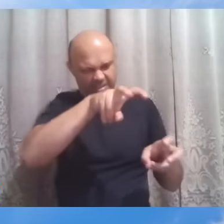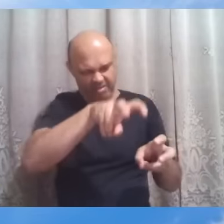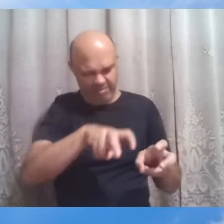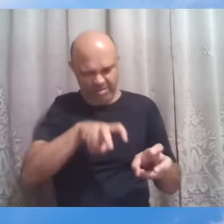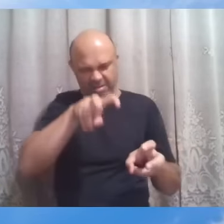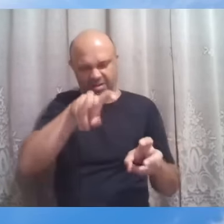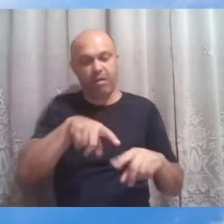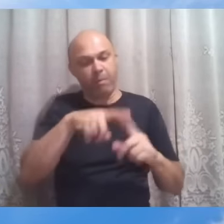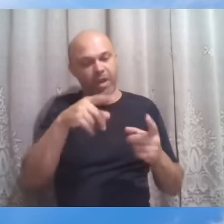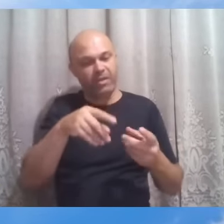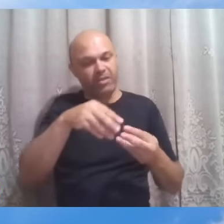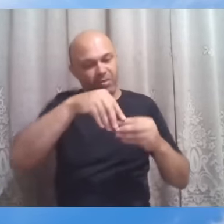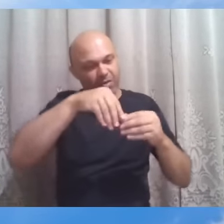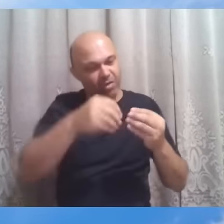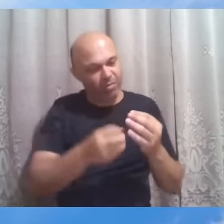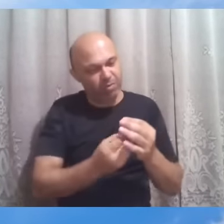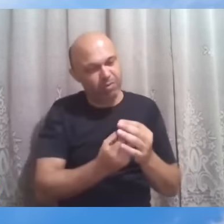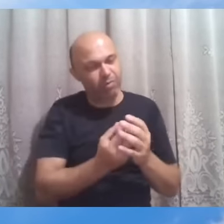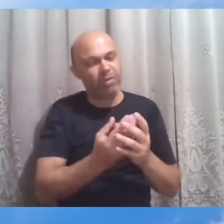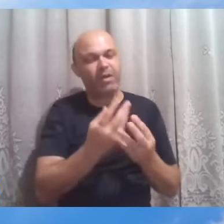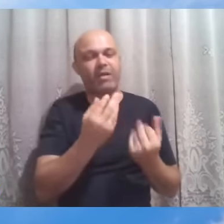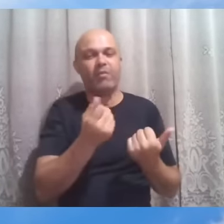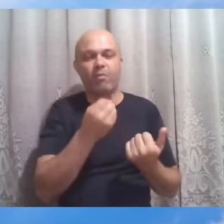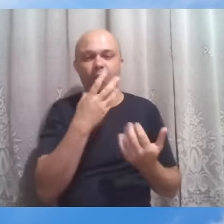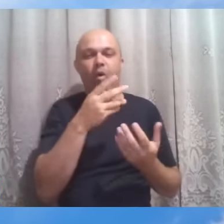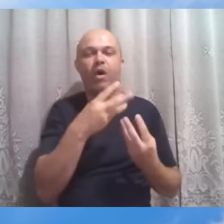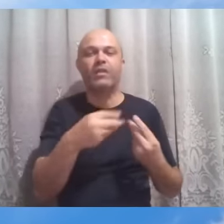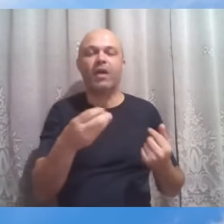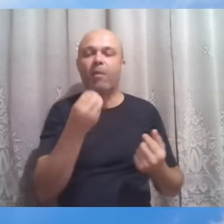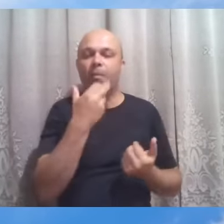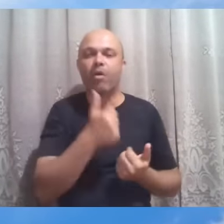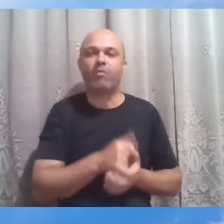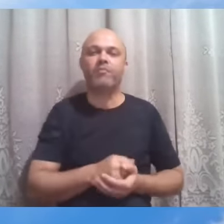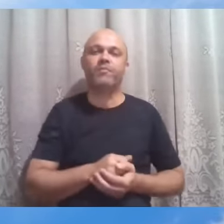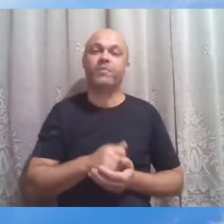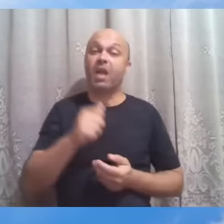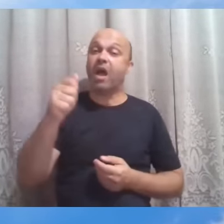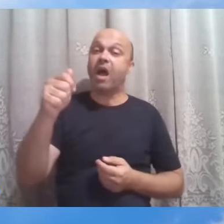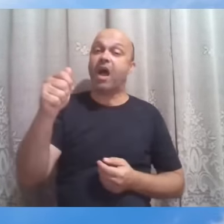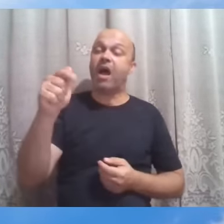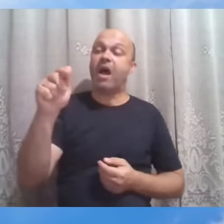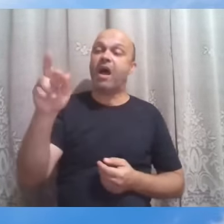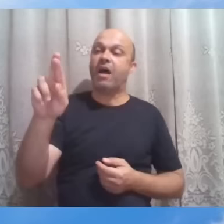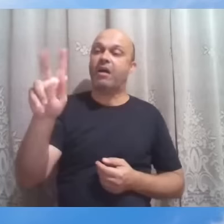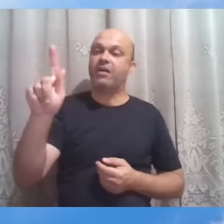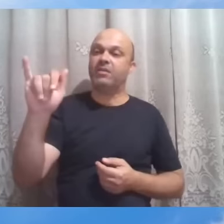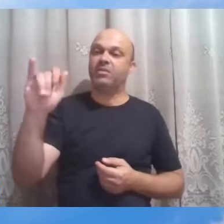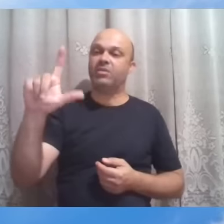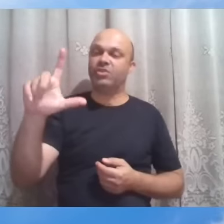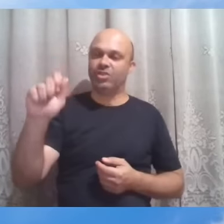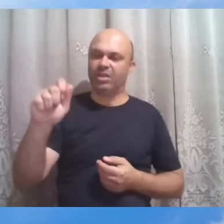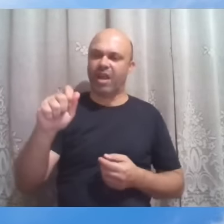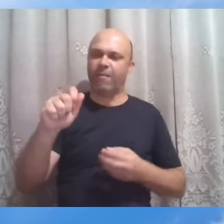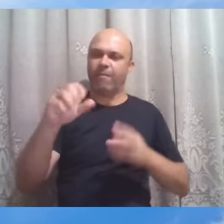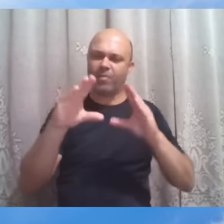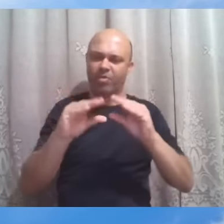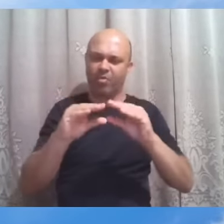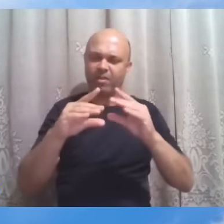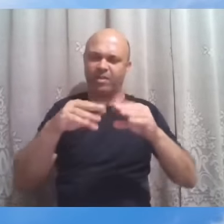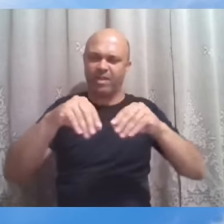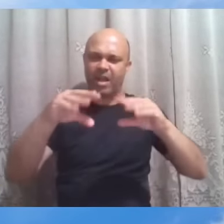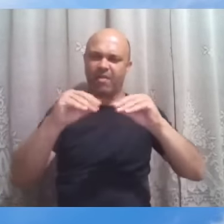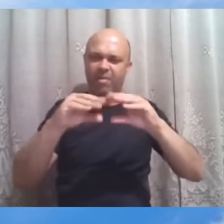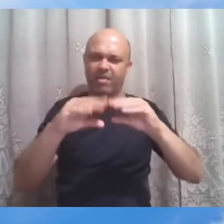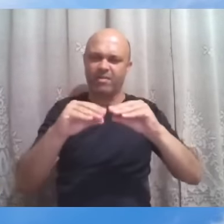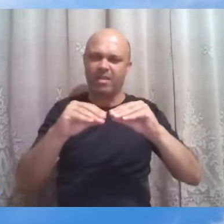A argila que desejou ser elevada à condição de utilidade no santuário em forma de